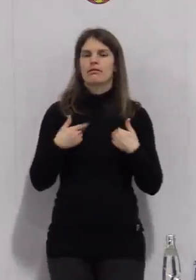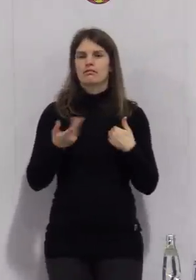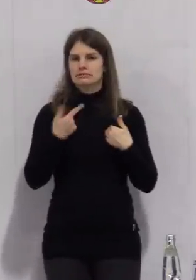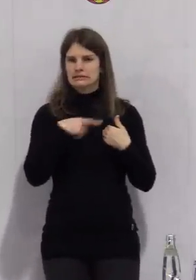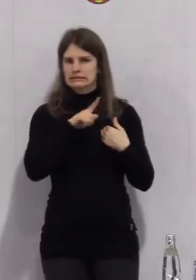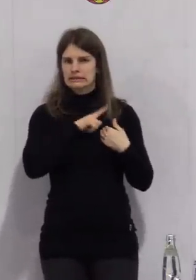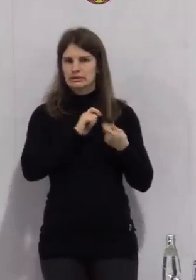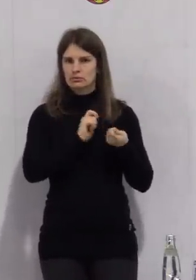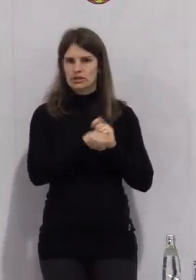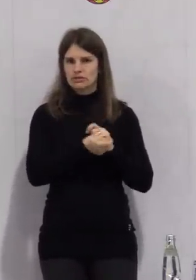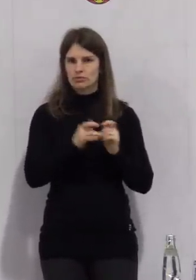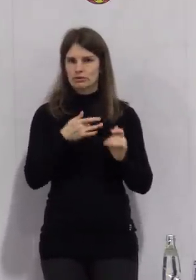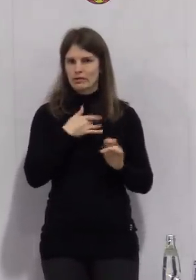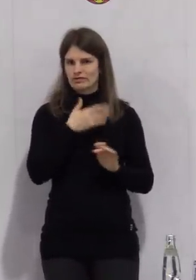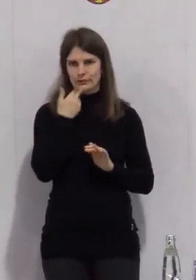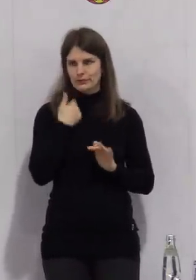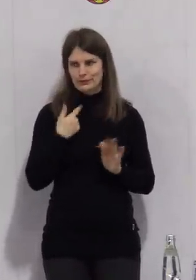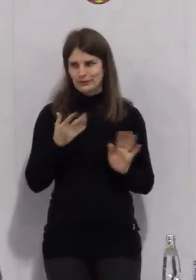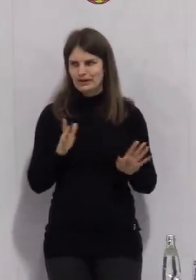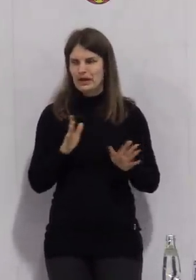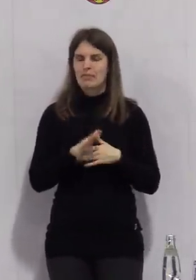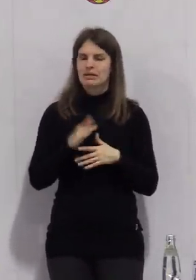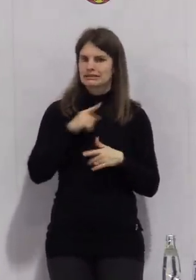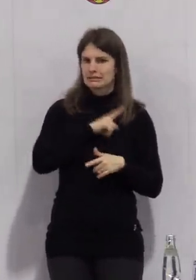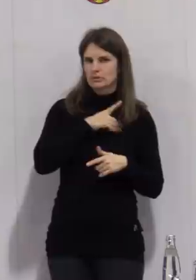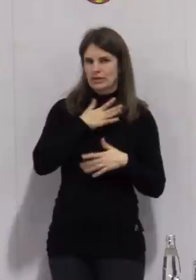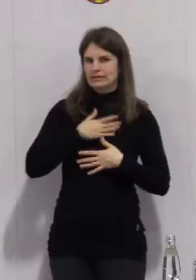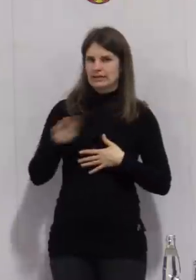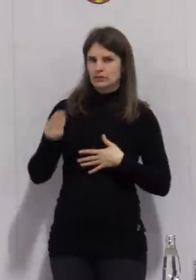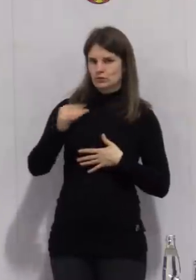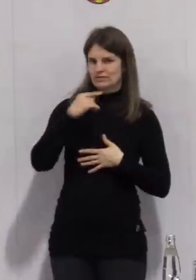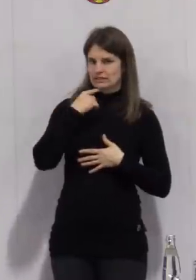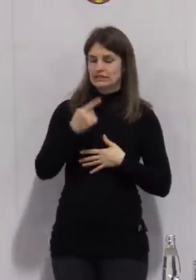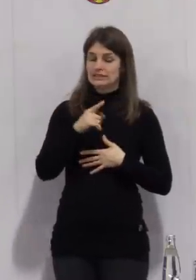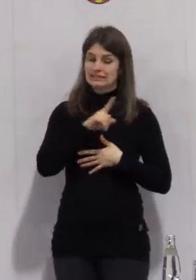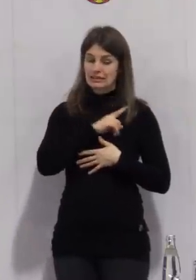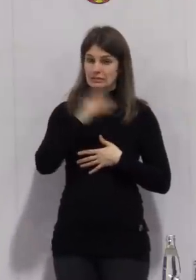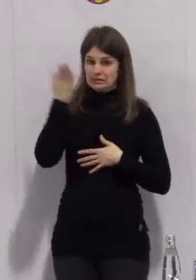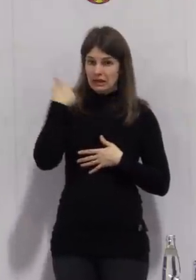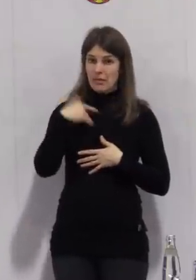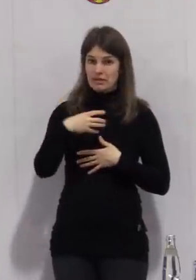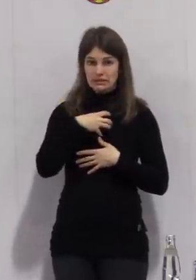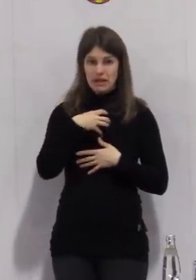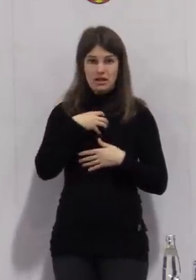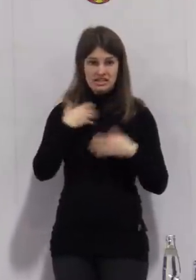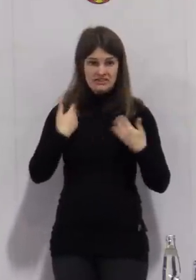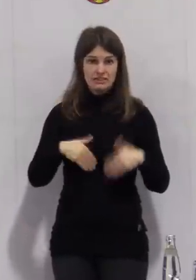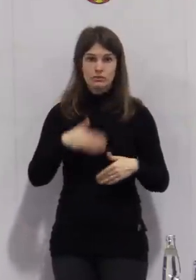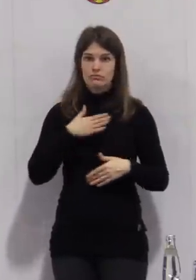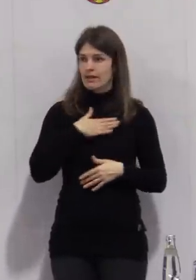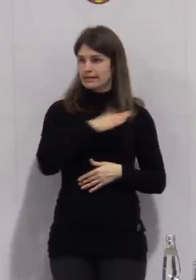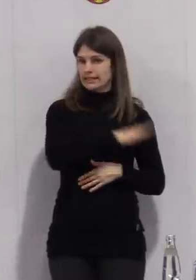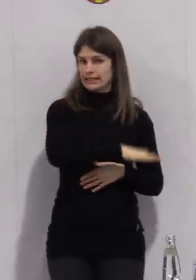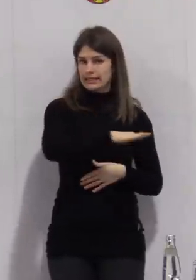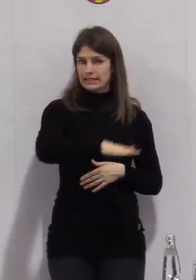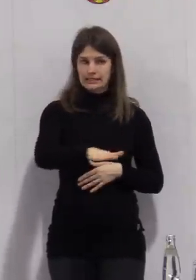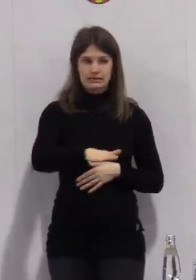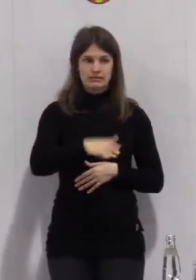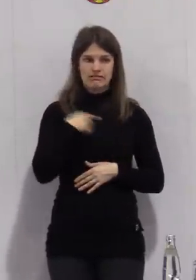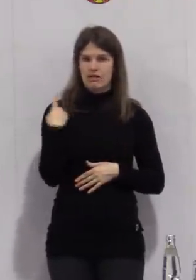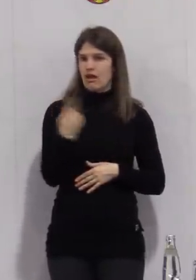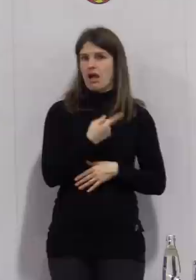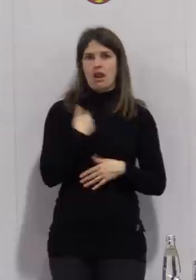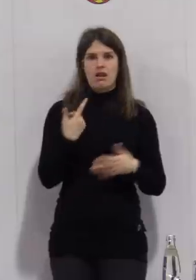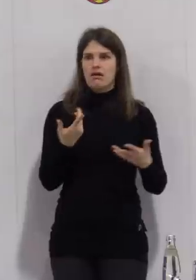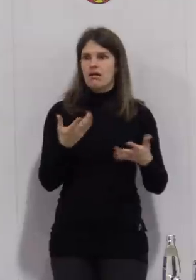Mutation gewesen, glaube ich jedenfalls nicht, aber als ich selber infiziert war, beziehungsweise auch meine Kinder, ging es uns ja auch